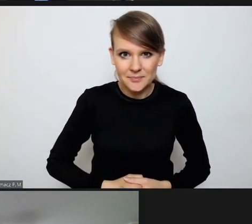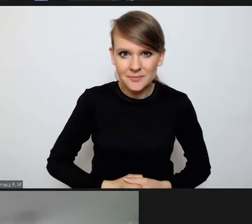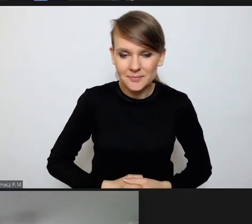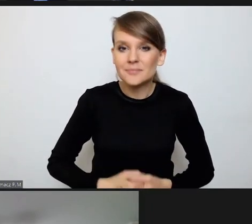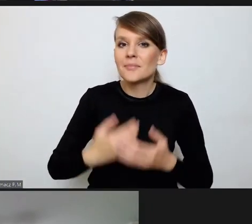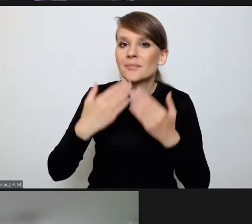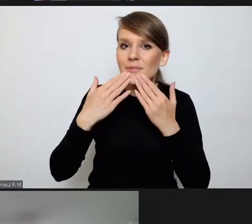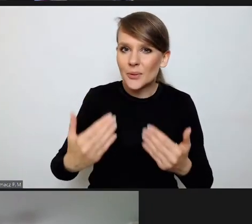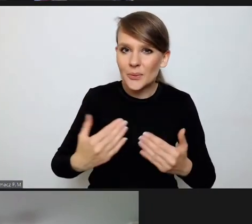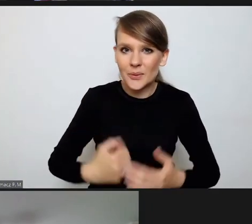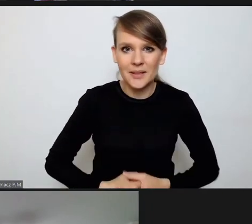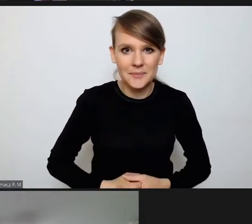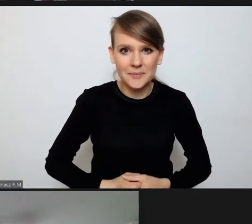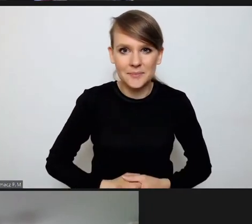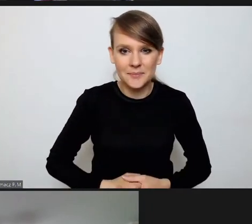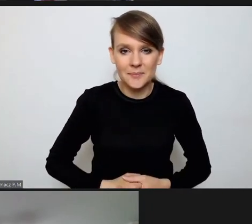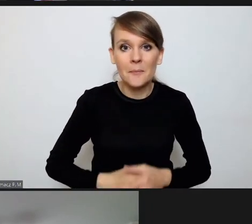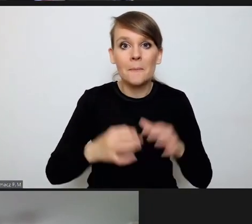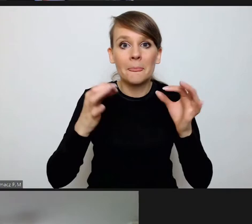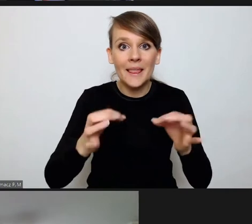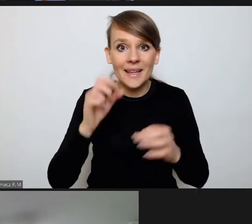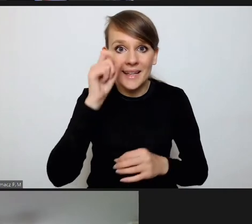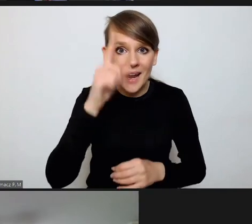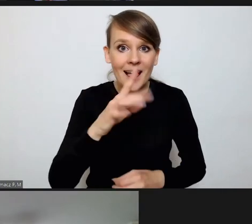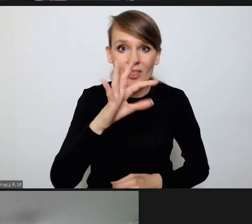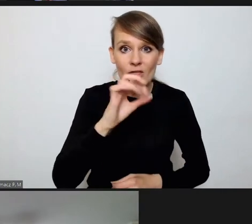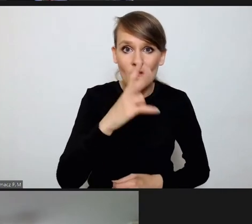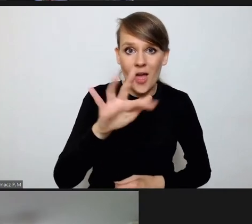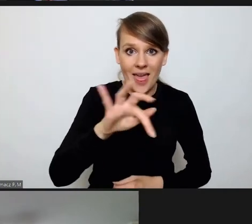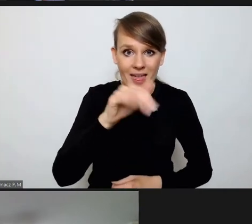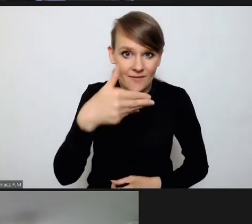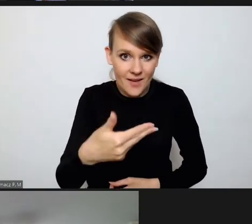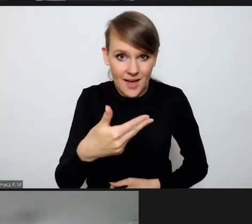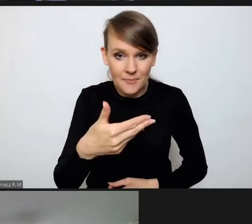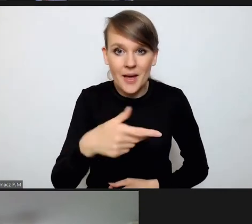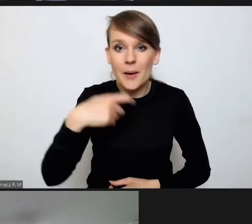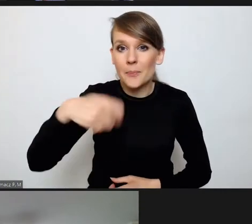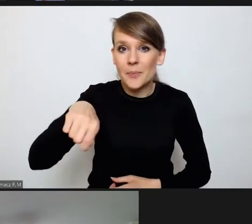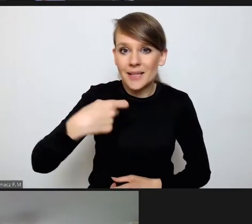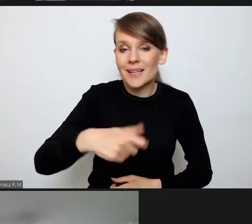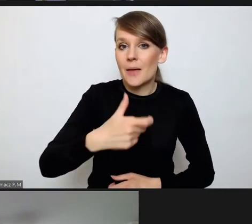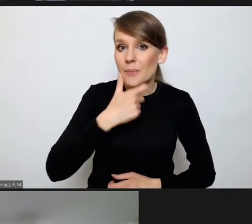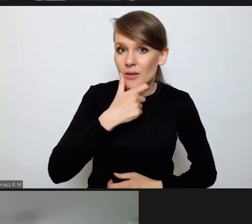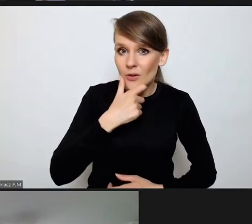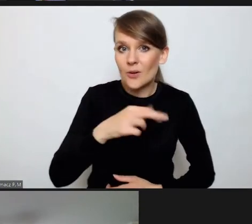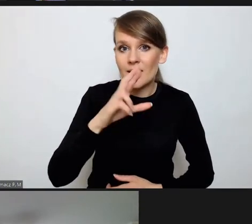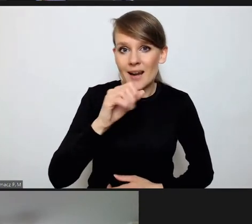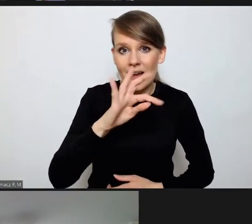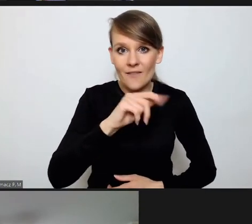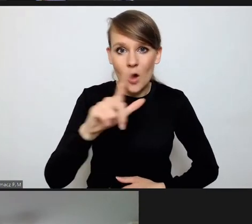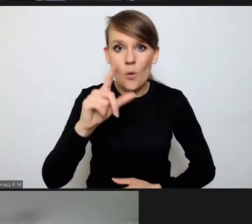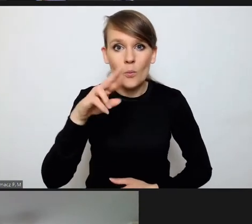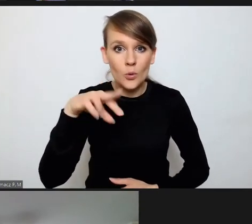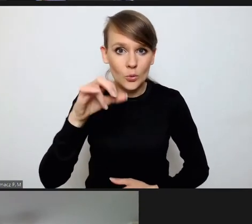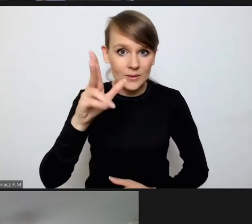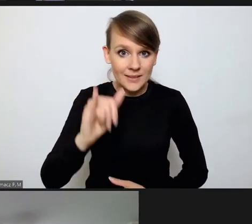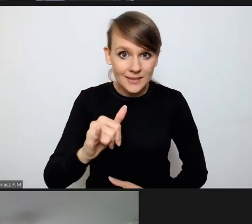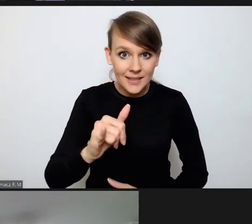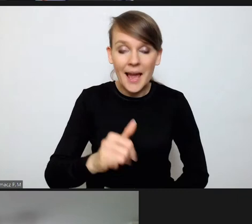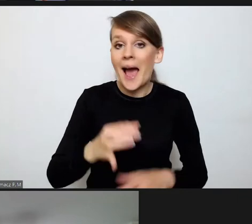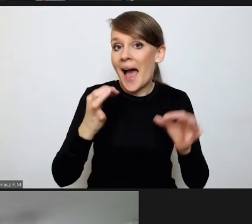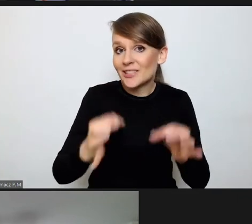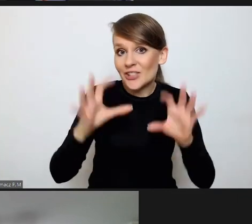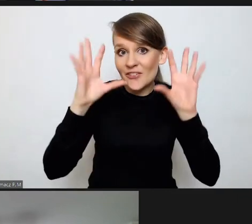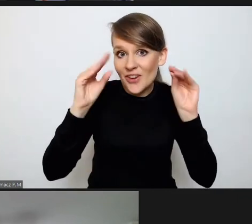bardzo. Drodzy Państwo, dzisiaj rano w TOK FM prezydent Bydgoszczy Rafał Bruski, a dzisiaj